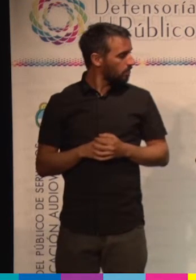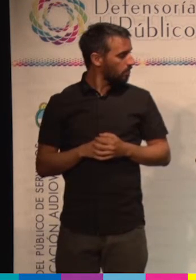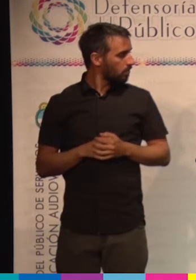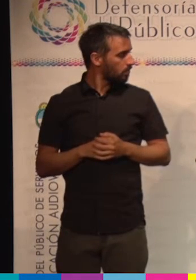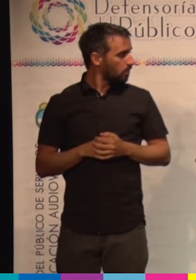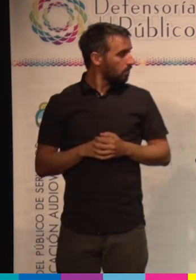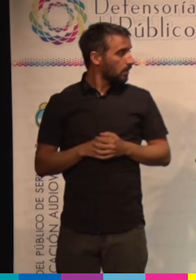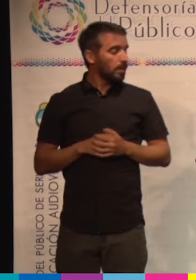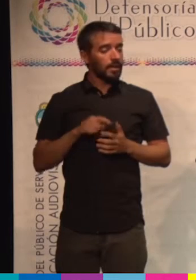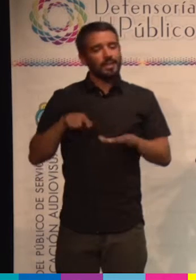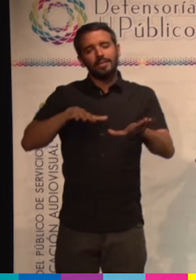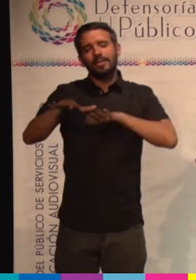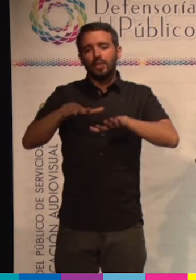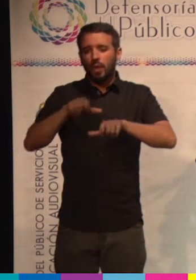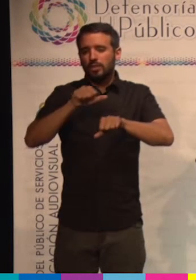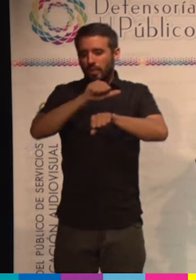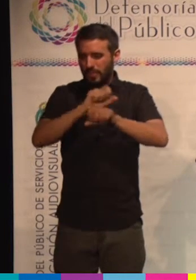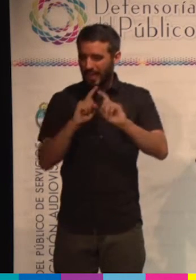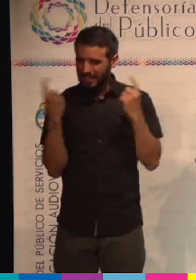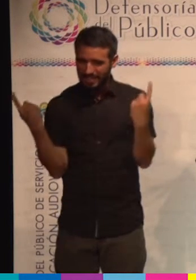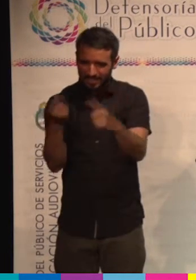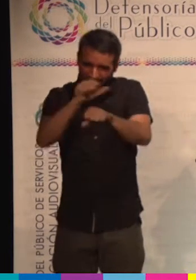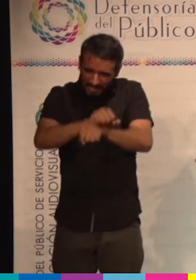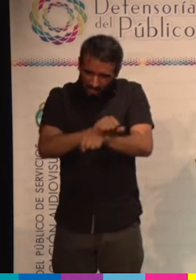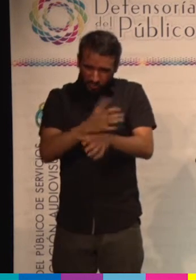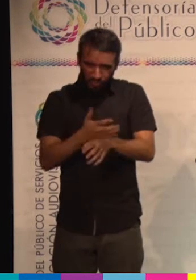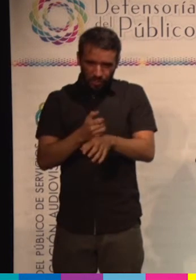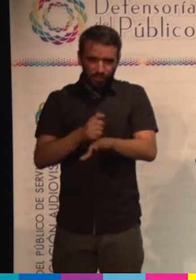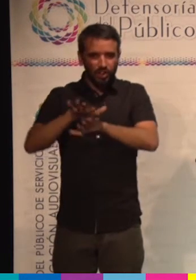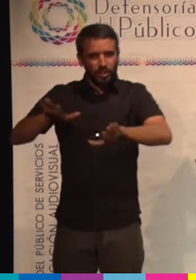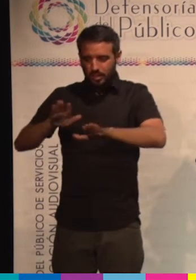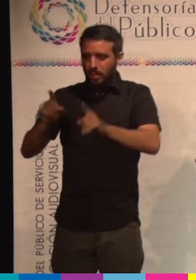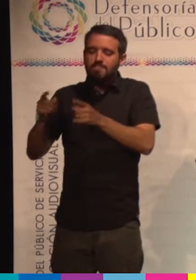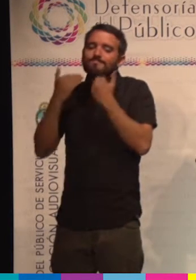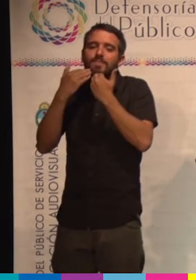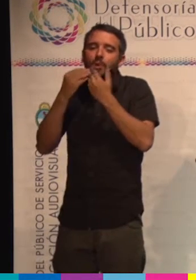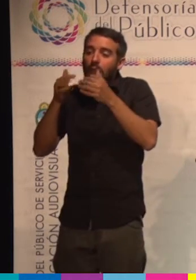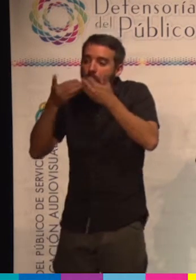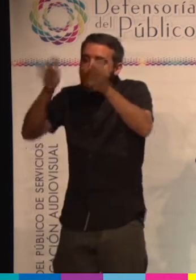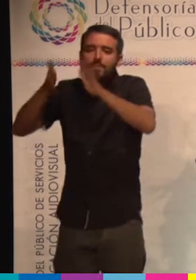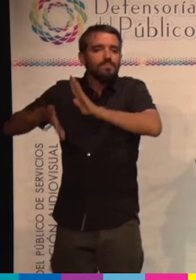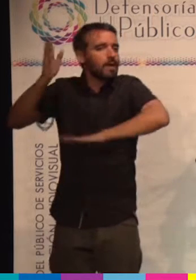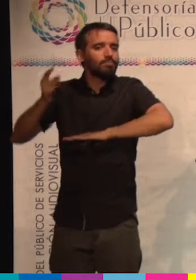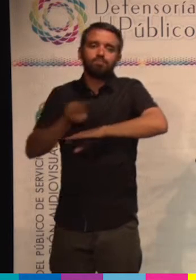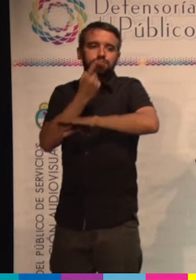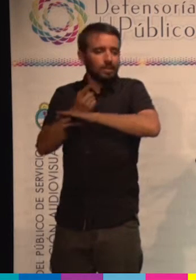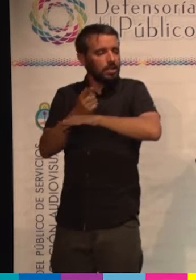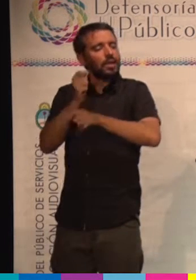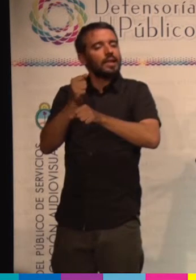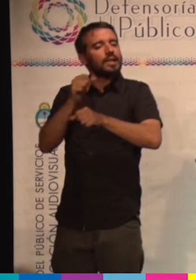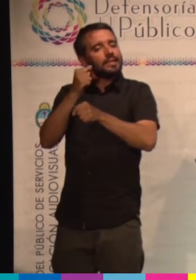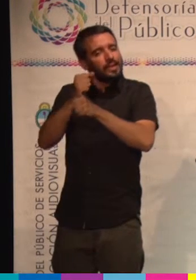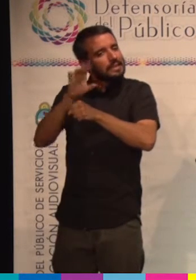Bueno, esto es un contexto de encierro, los pibes están judicializados, ni ellos ni nosotros sabemos cuándo salen, entonces la tarea se hace bastante difícil, hay que trabajar